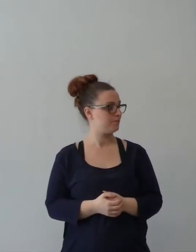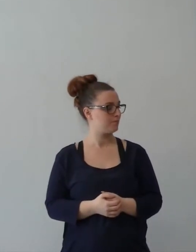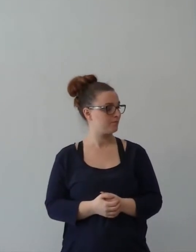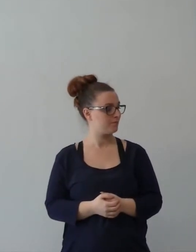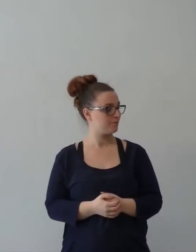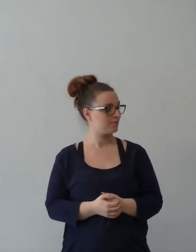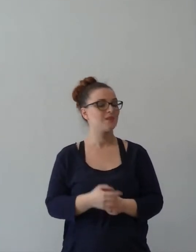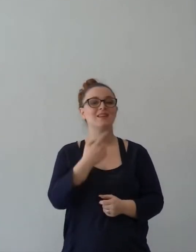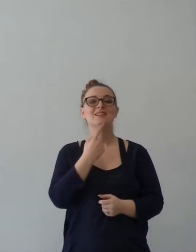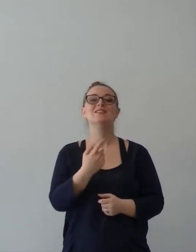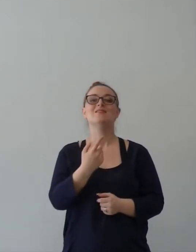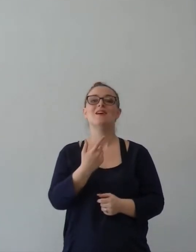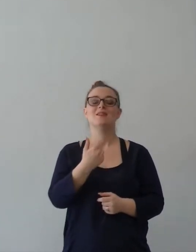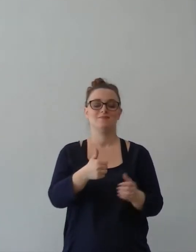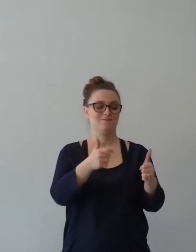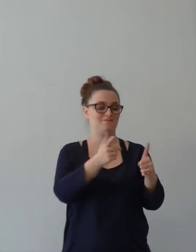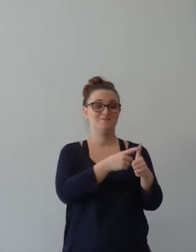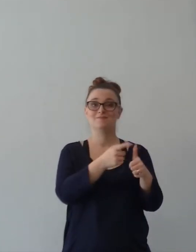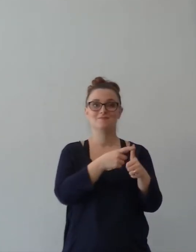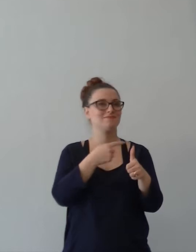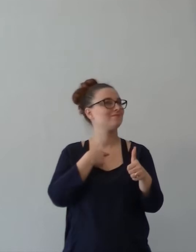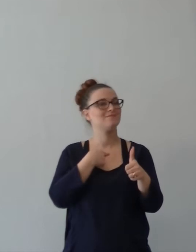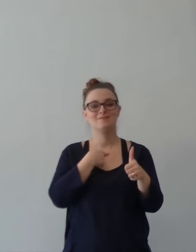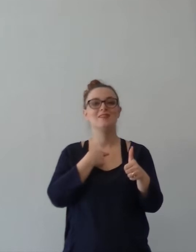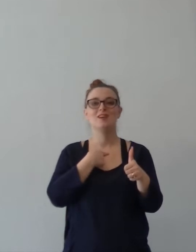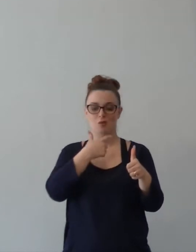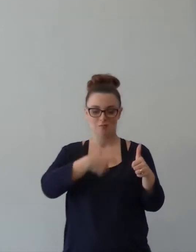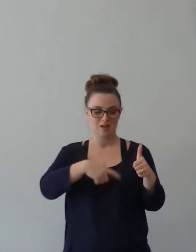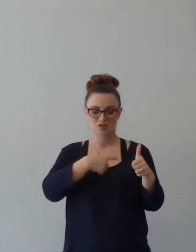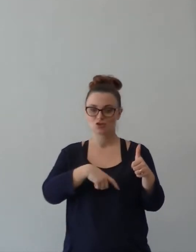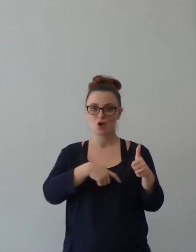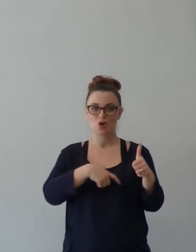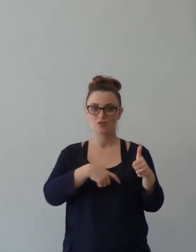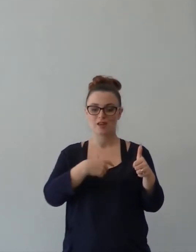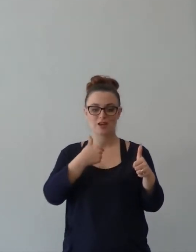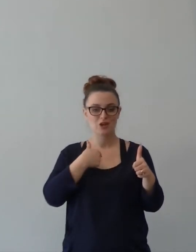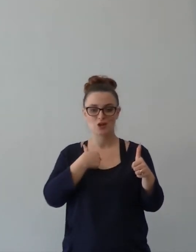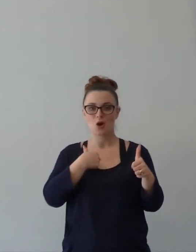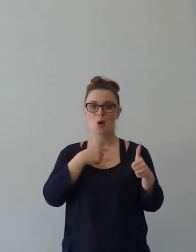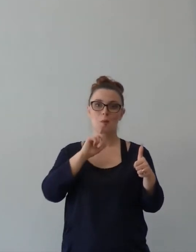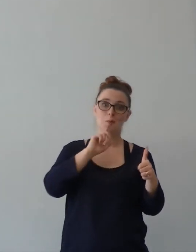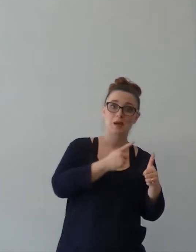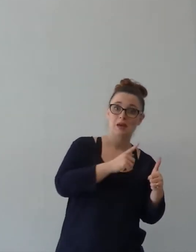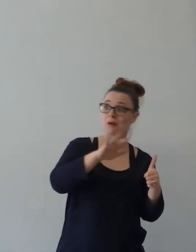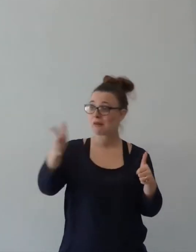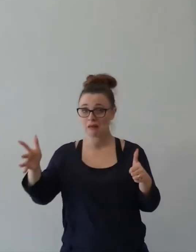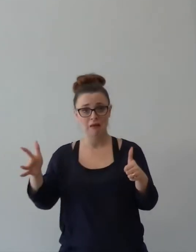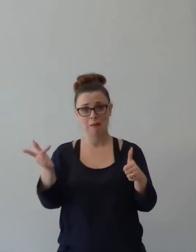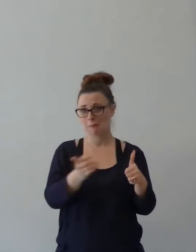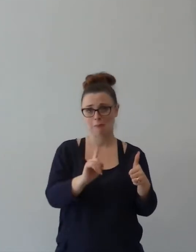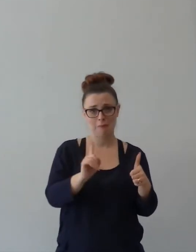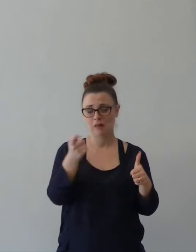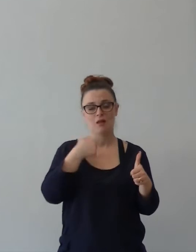metteva questo principio che qualsiasi persona tu sia, tu non sei un degli altri, anzi, devi fare